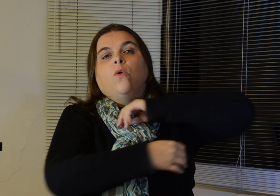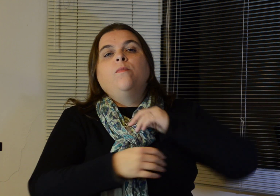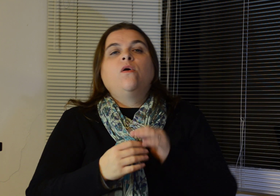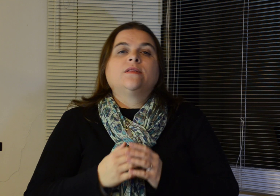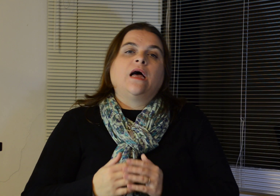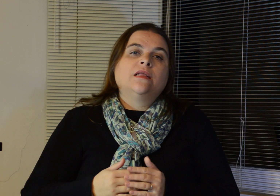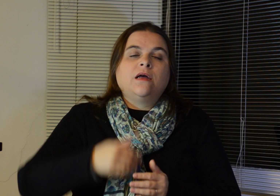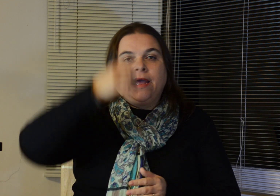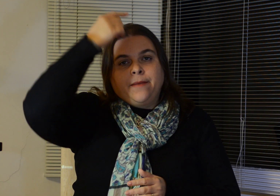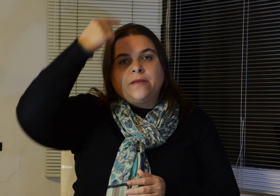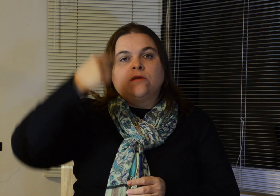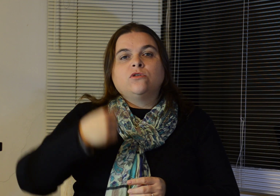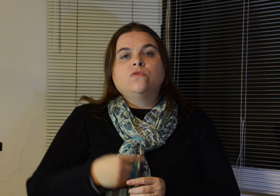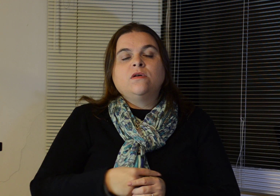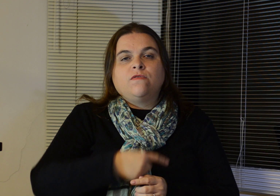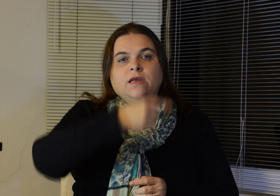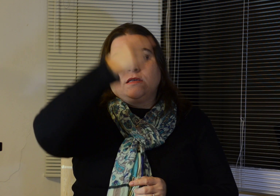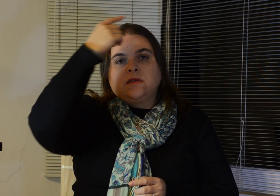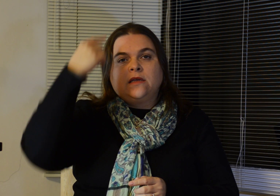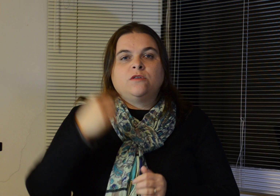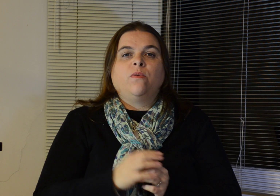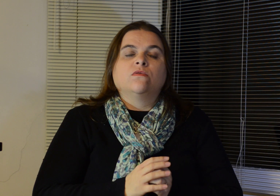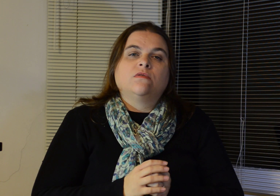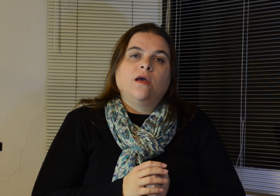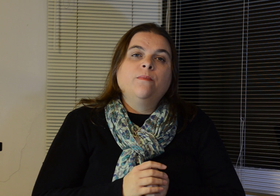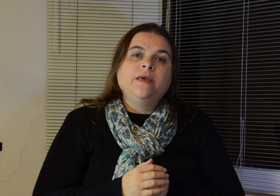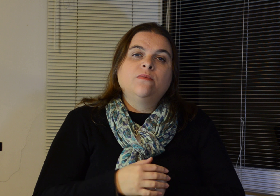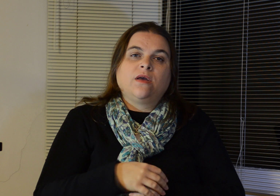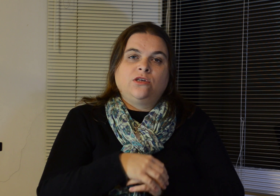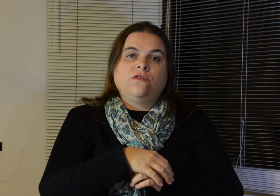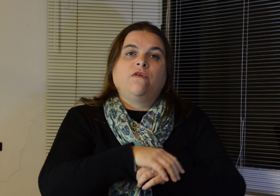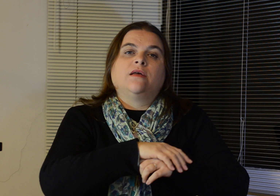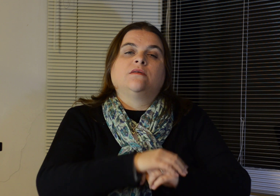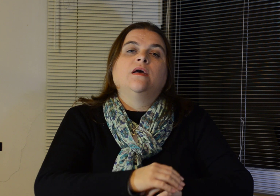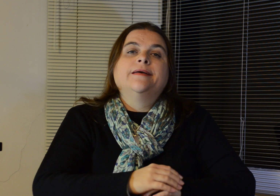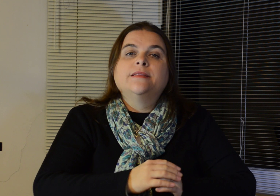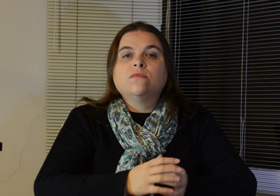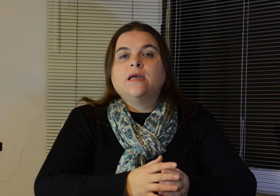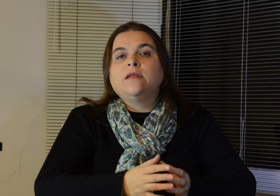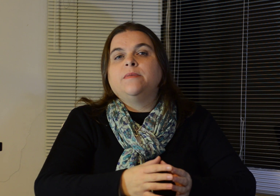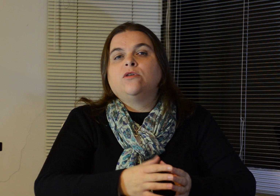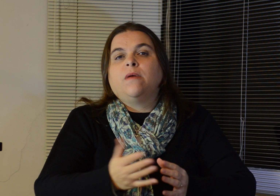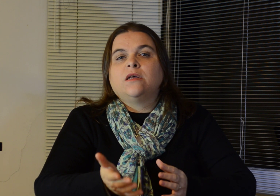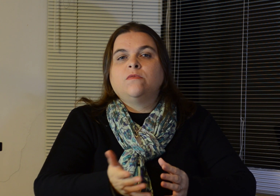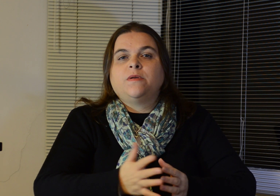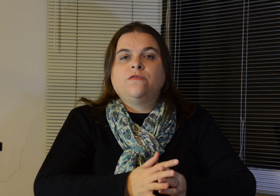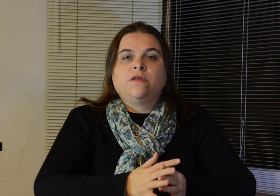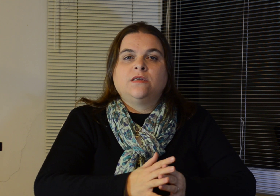Uma rodada é a repetição de duas vezes esses pontos. É o mínimo que a gente faz. Não tem limite máximo para se fazer